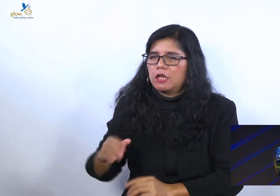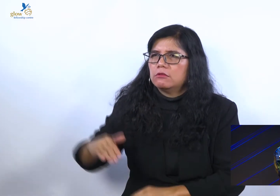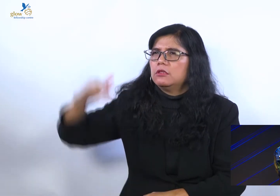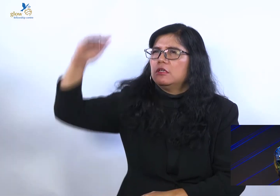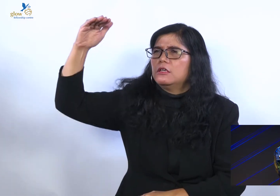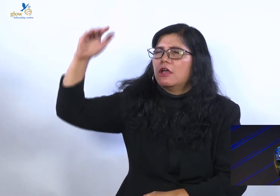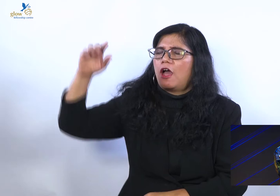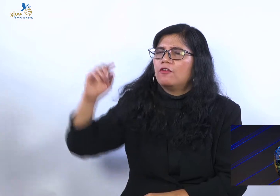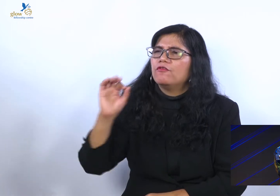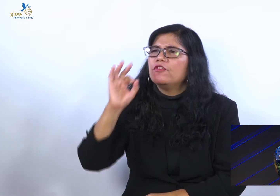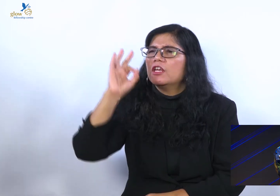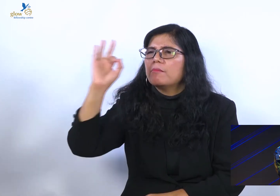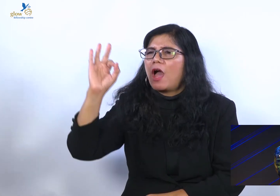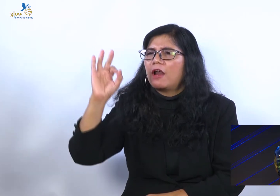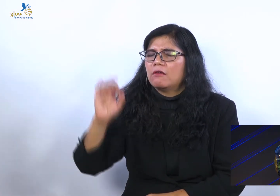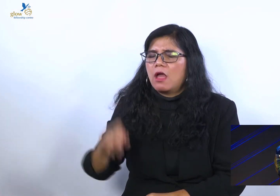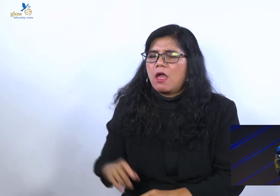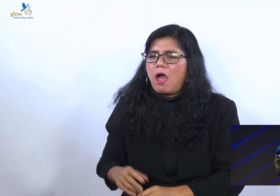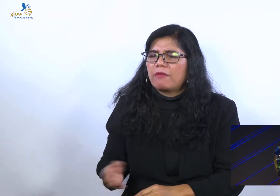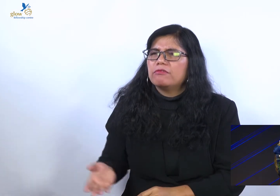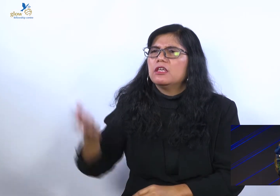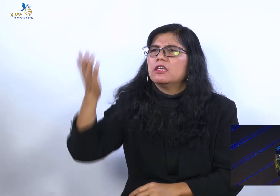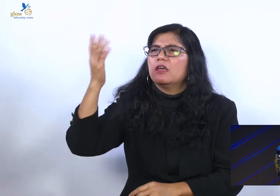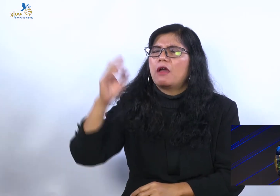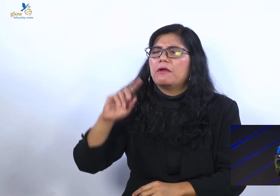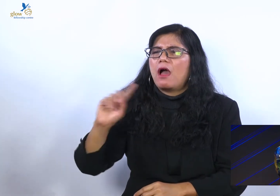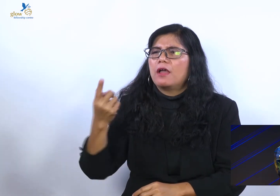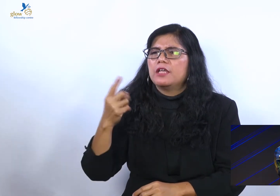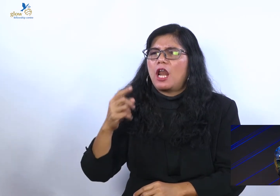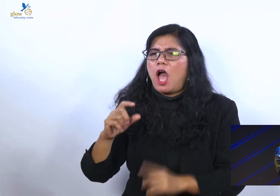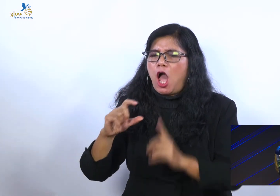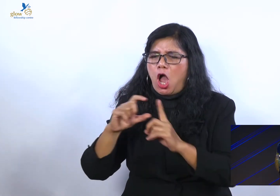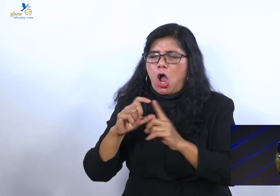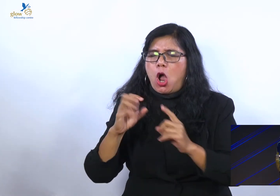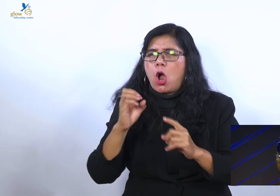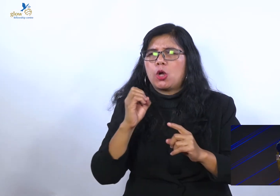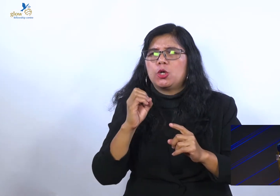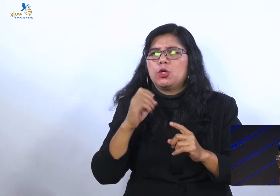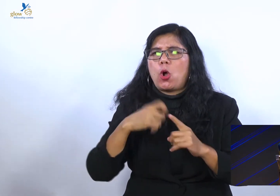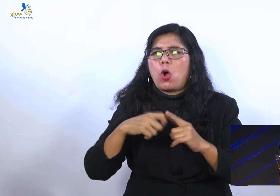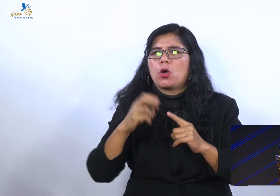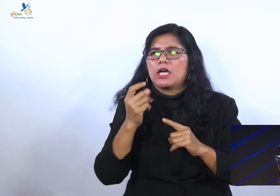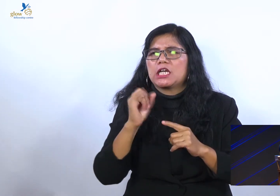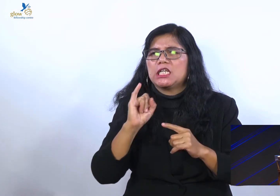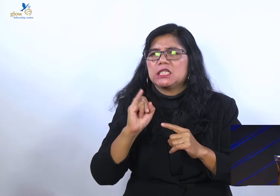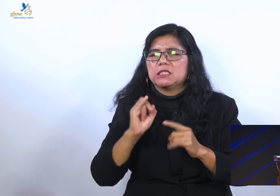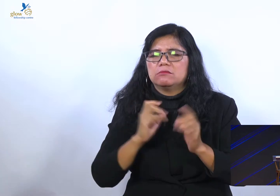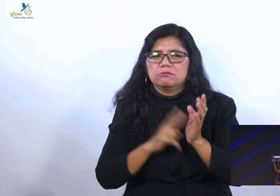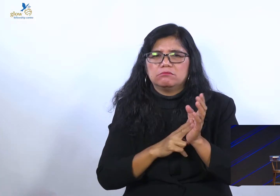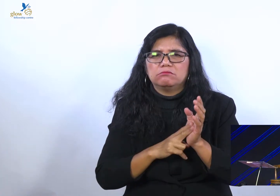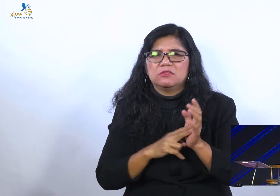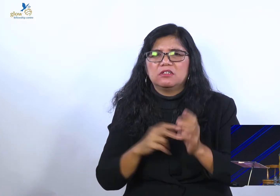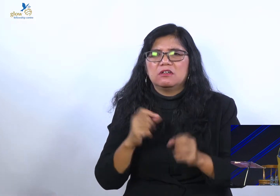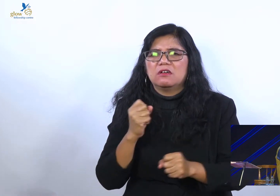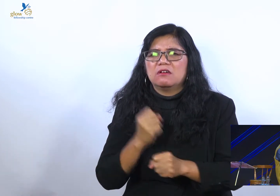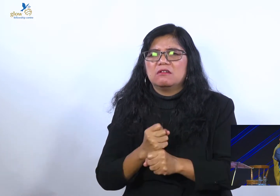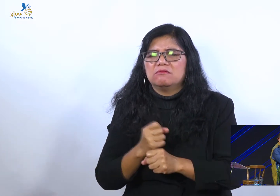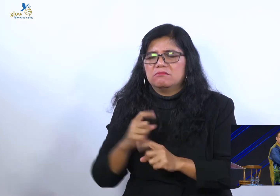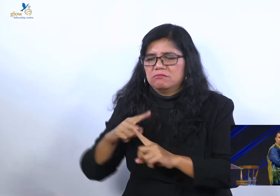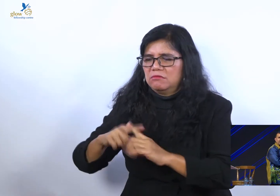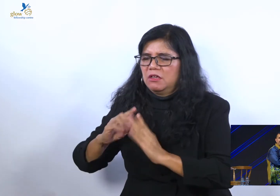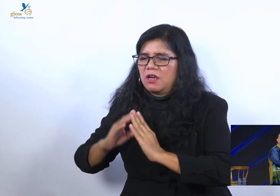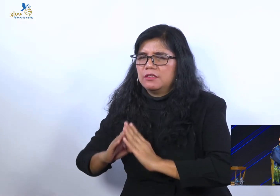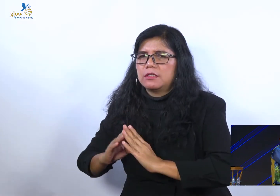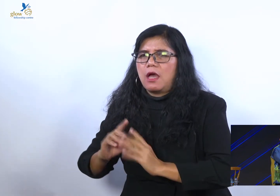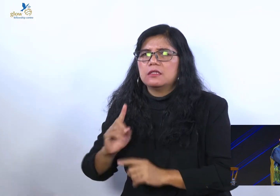tinggikan bukan Kristus, yang kau tinggikan hanyalah doktrin gerejamu sendiri. Maaf, I love you. Saya